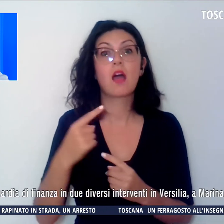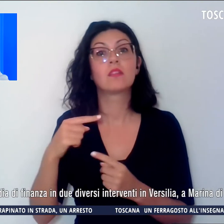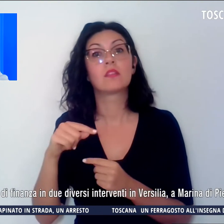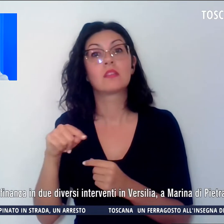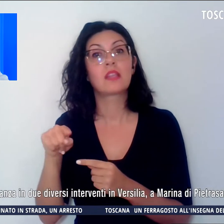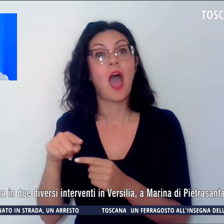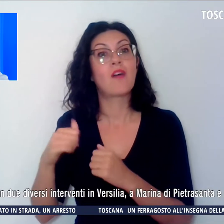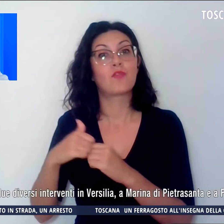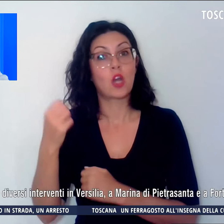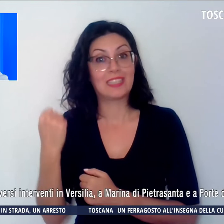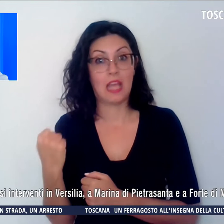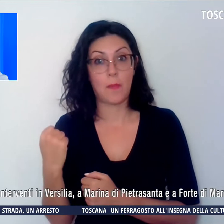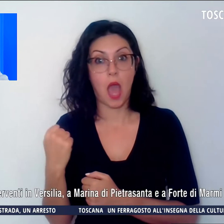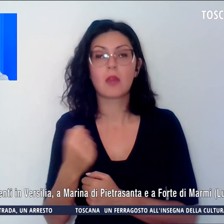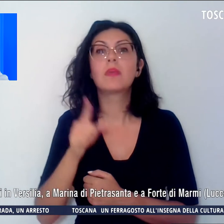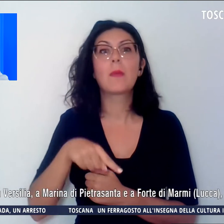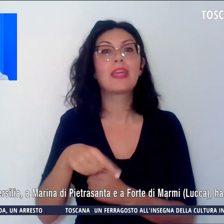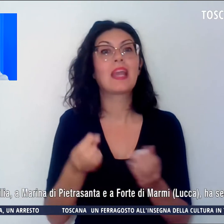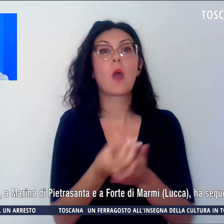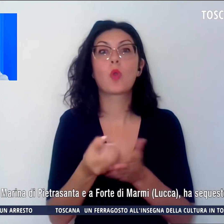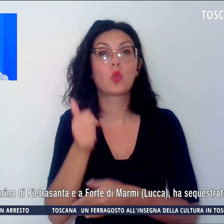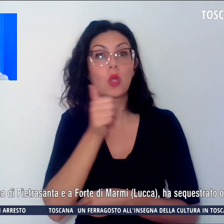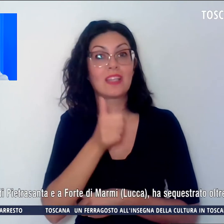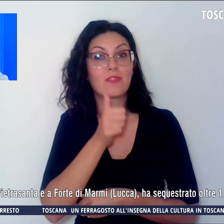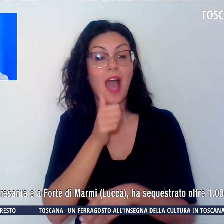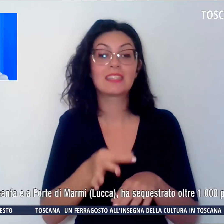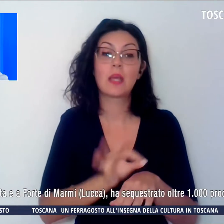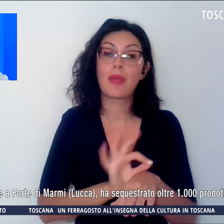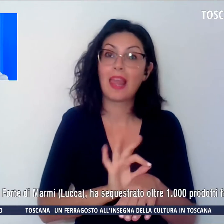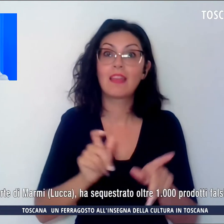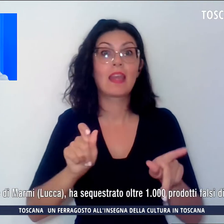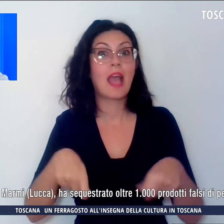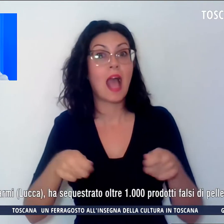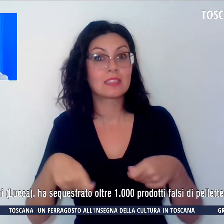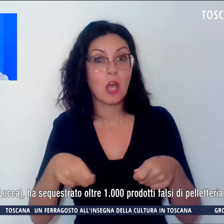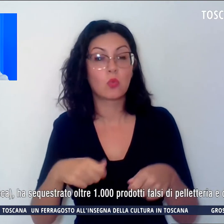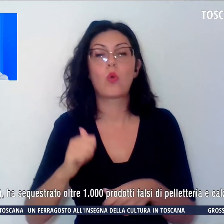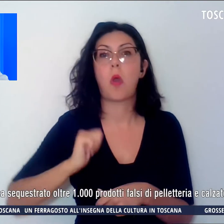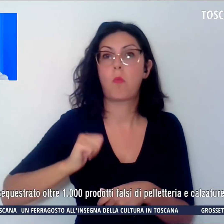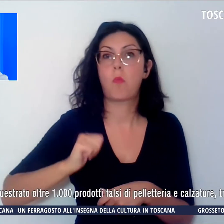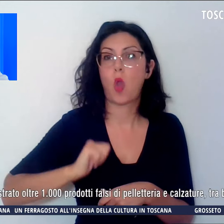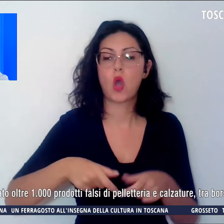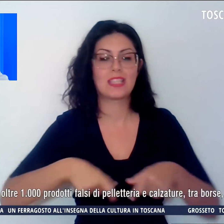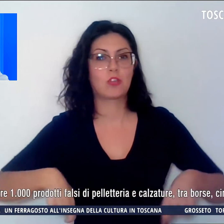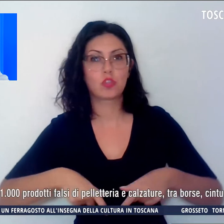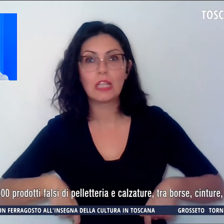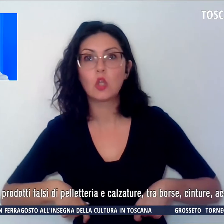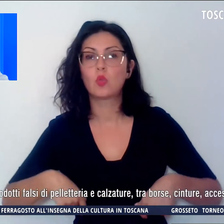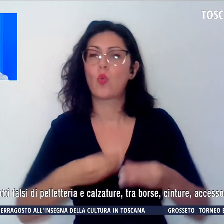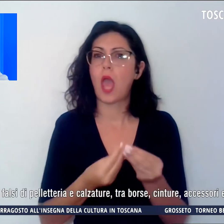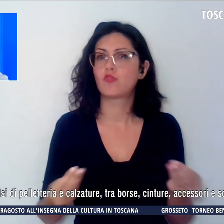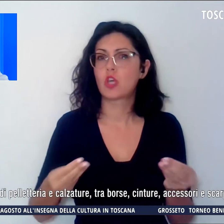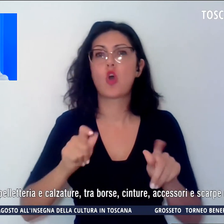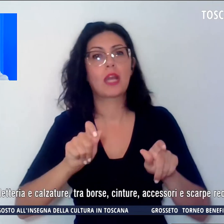mille prodotti falsi di pelletteria e calzature, tra borse, cinture, accessori e scarpe con